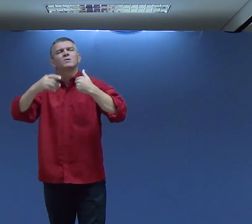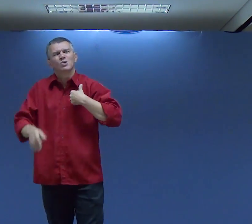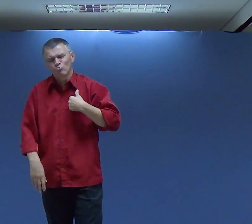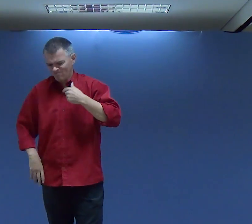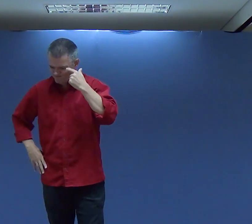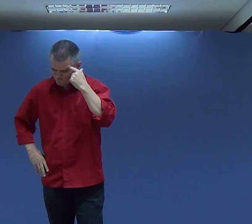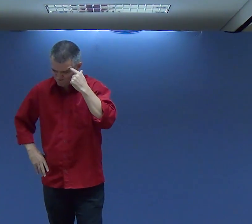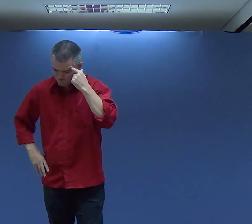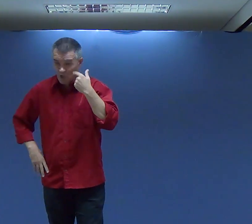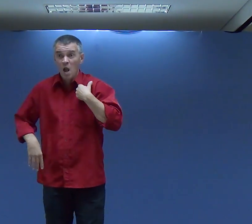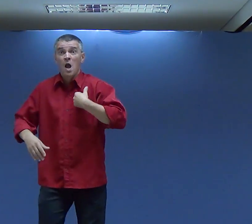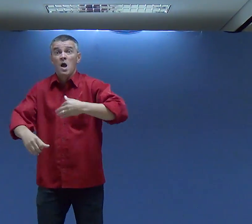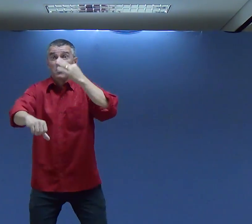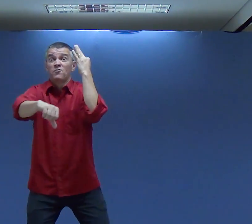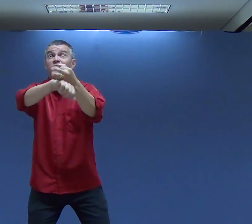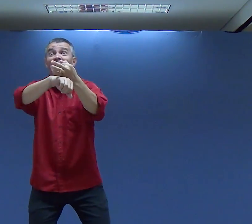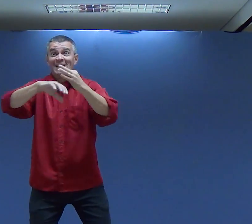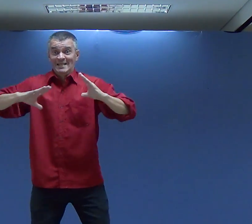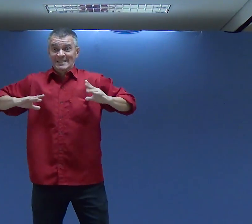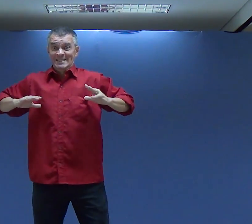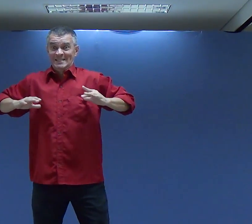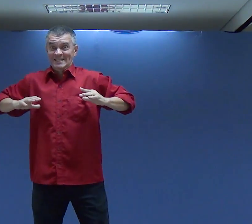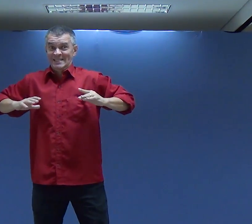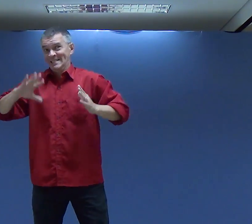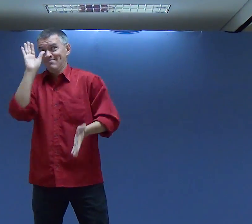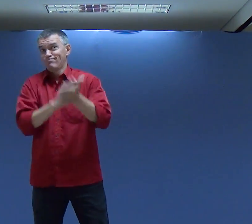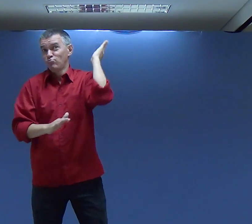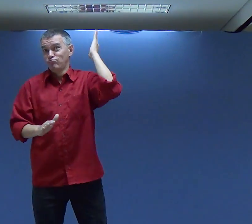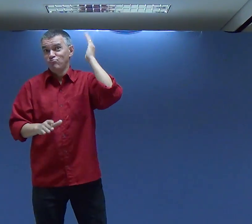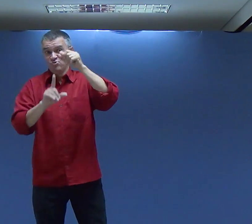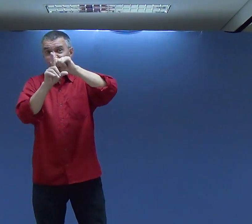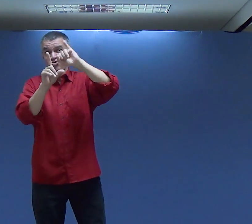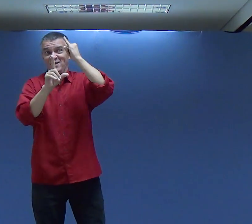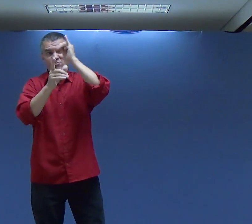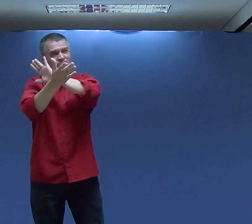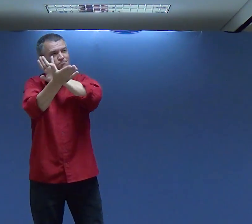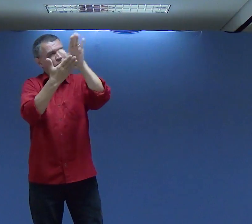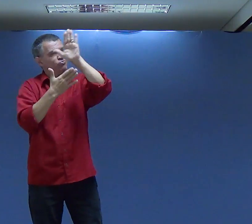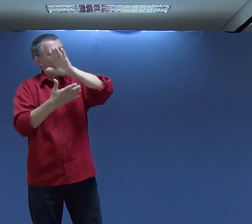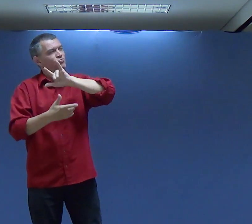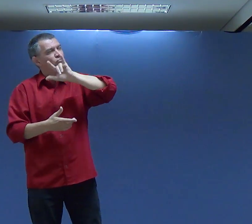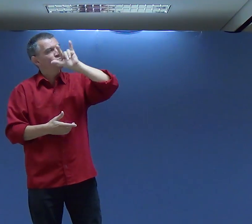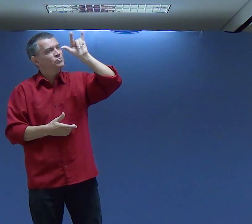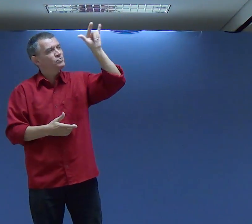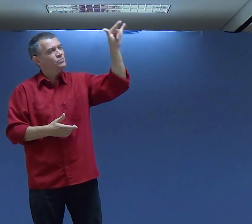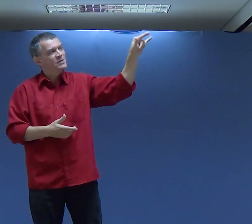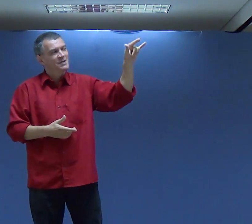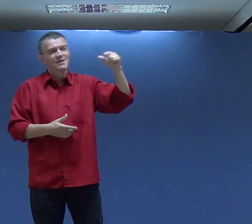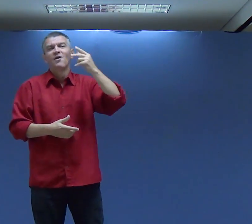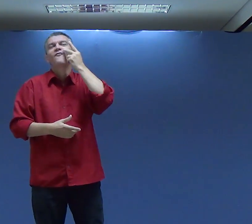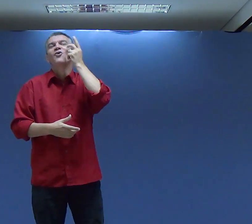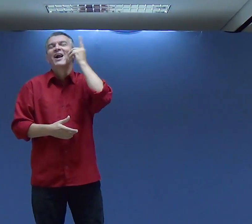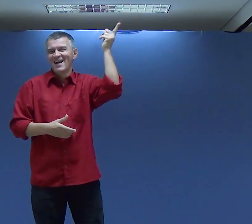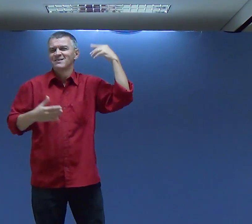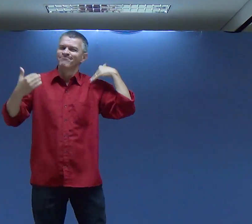revelação Por algo que eu consegui que ficasse E de repente Eu entrei em férias Aproveitei E